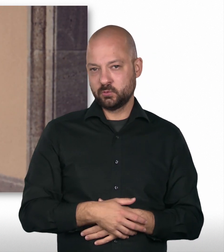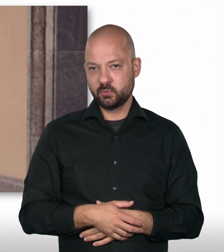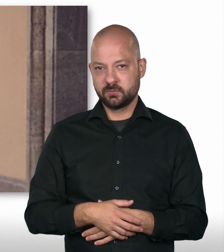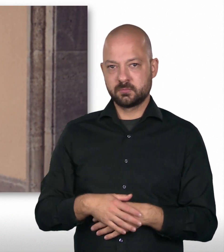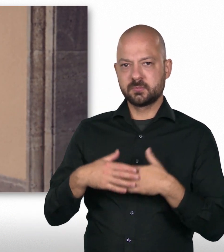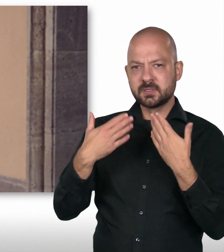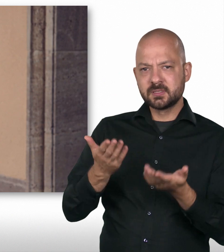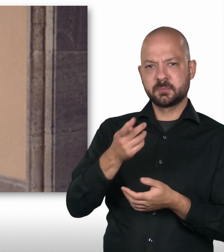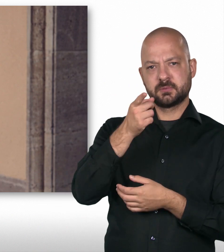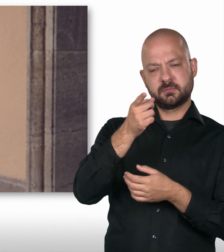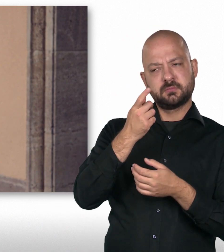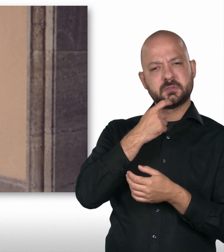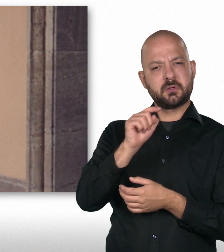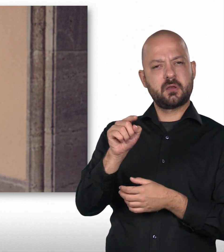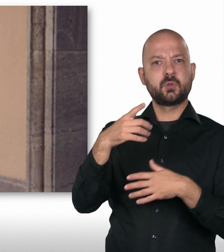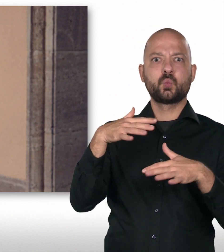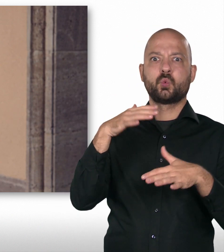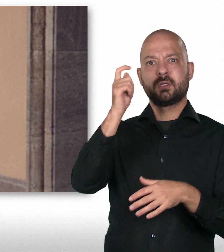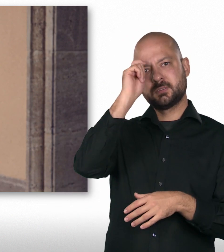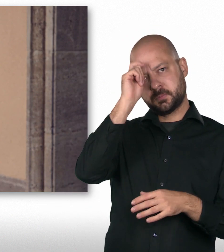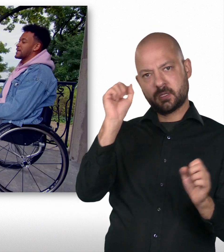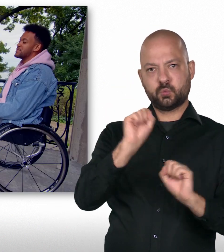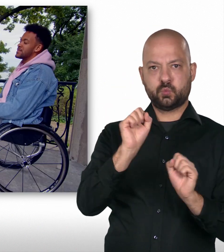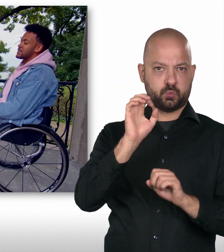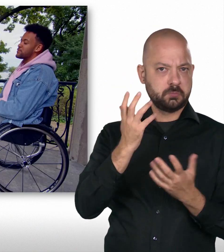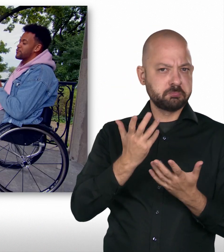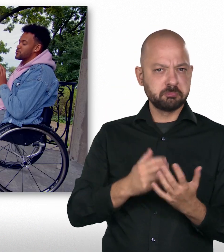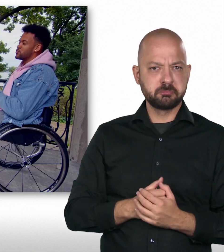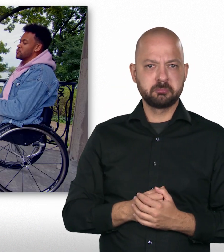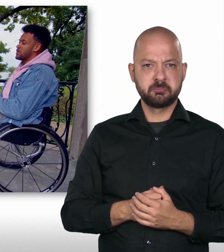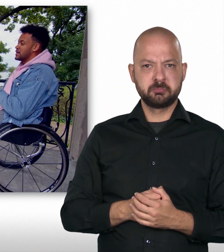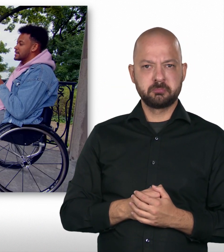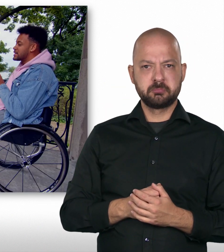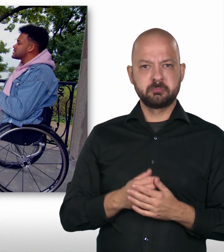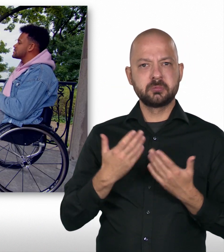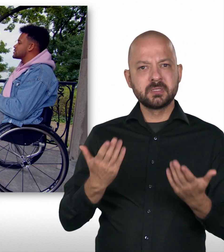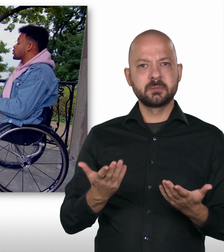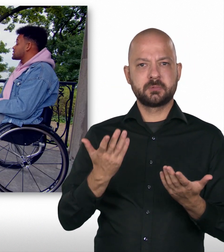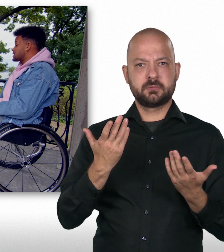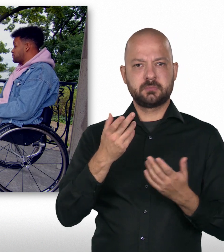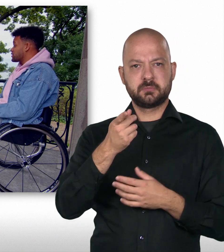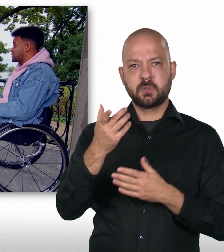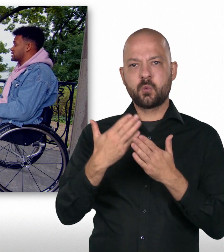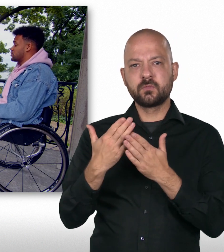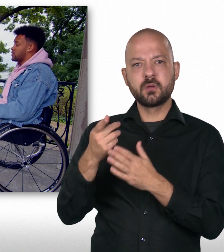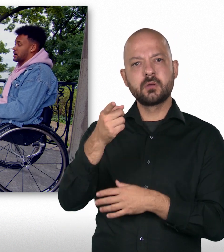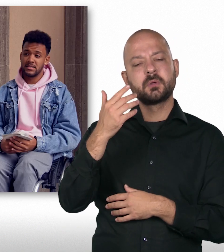Beispiel, dann soll man es einfach versuchen. Gibt es irgendwas, wovor du riesengroßen Respekt vielleicht auch hast?